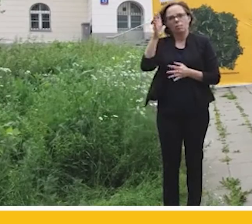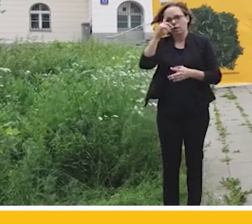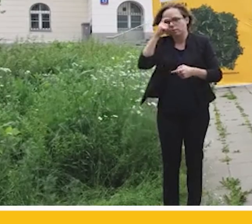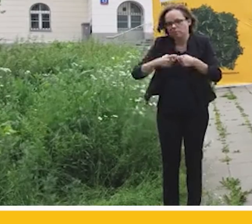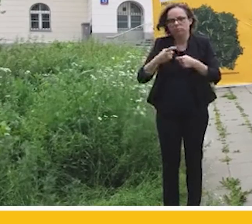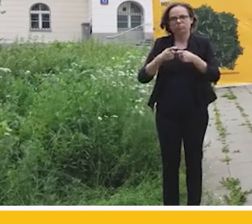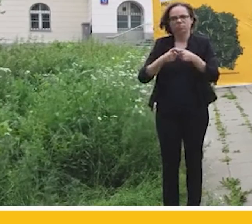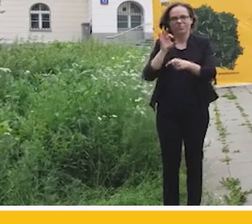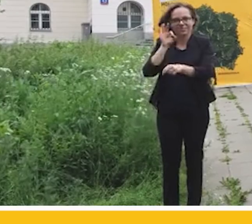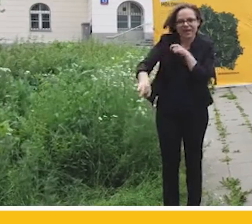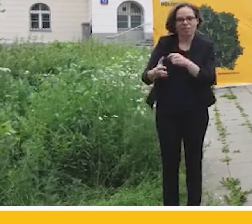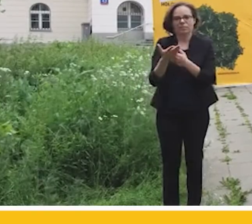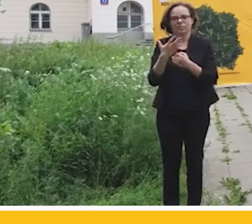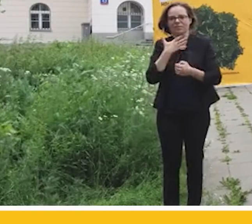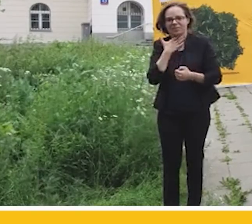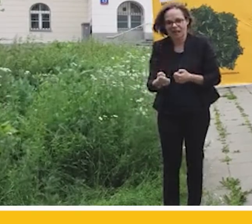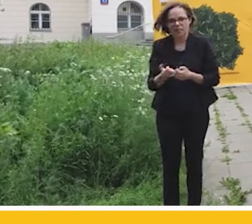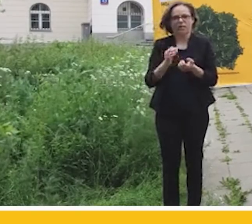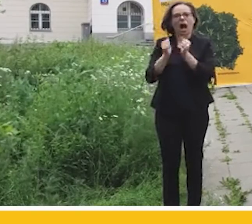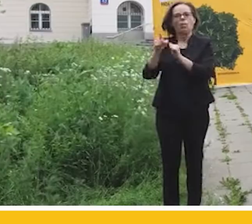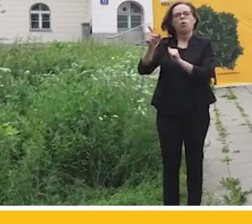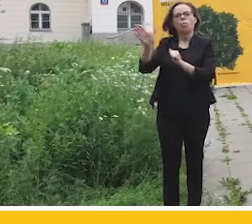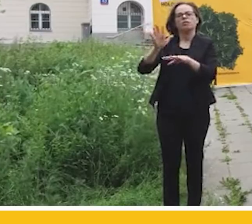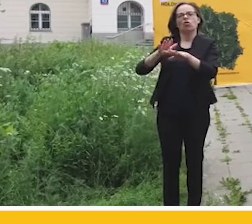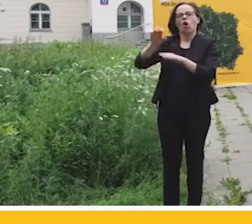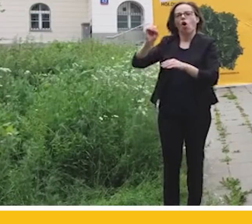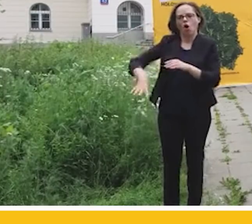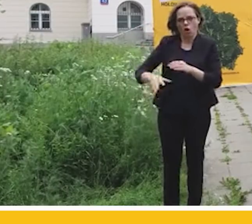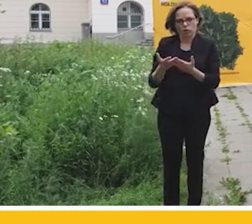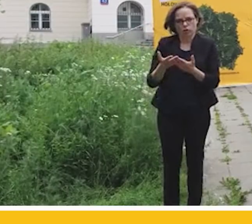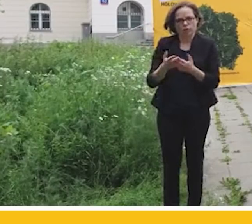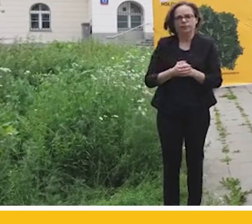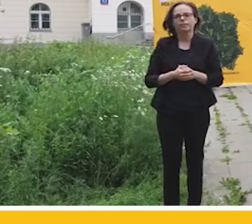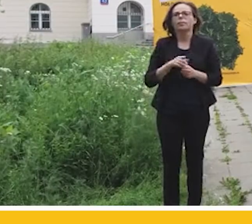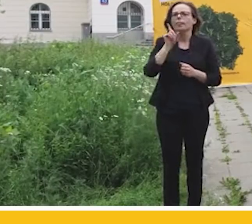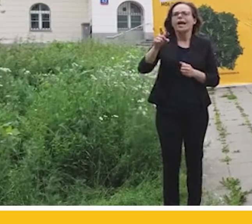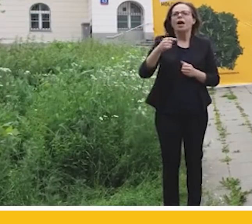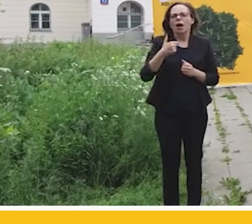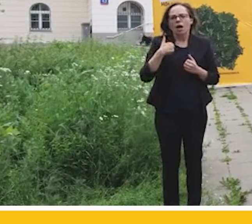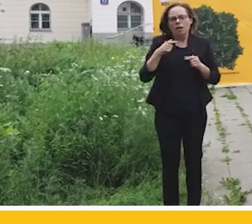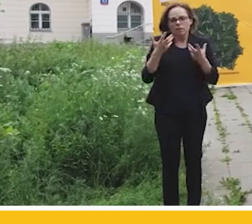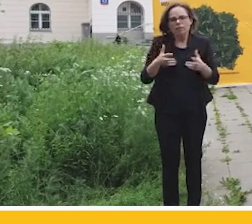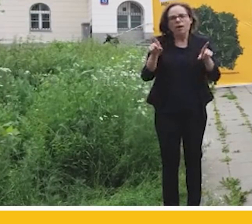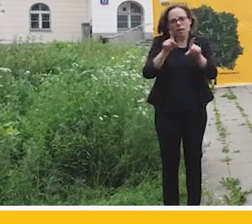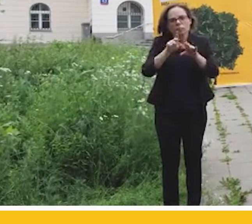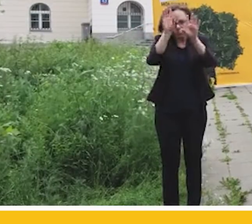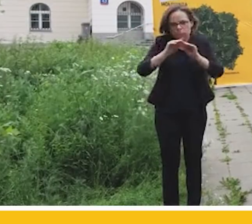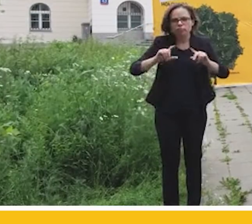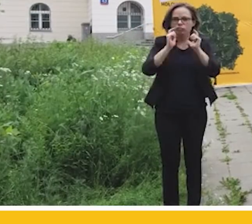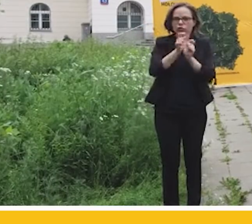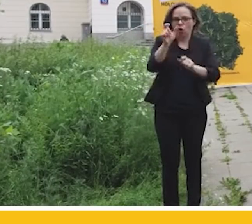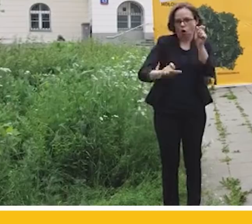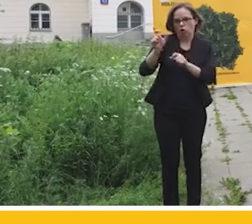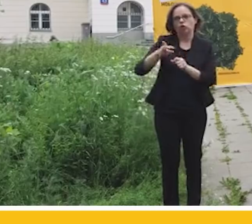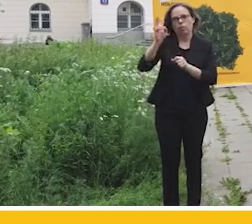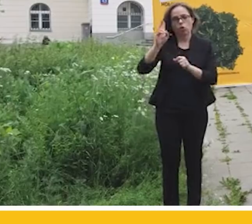poczucie bycia drugim sortem. Ale z drugiej strony chciałbym docenić też wszystkich tych, którzy stojąc na